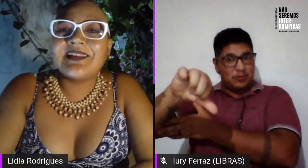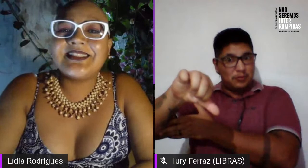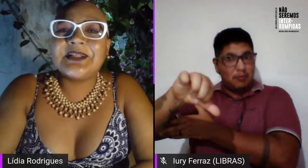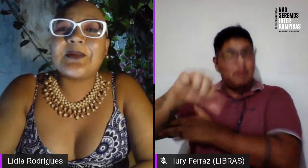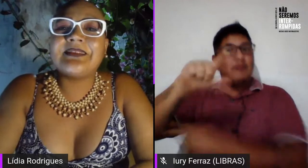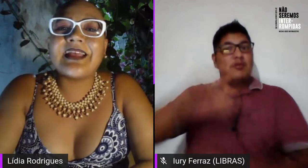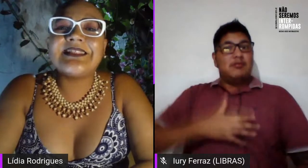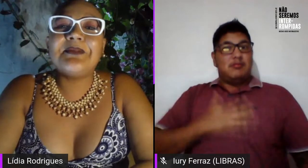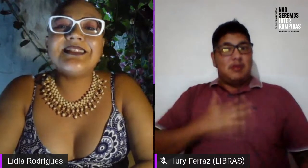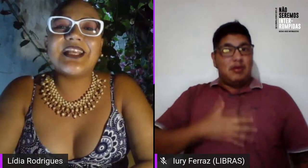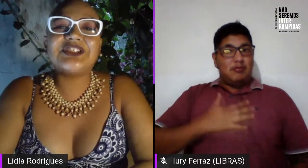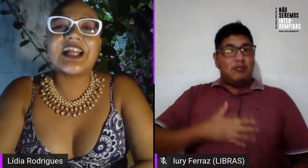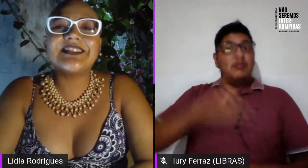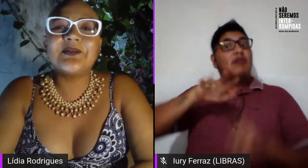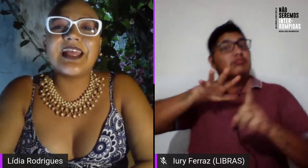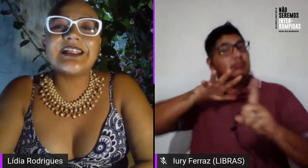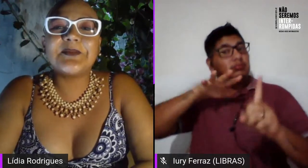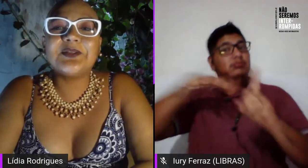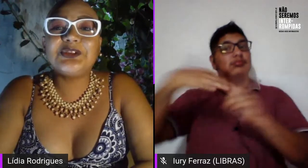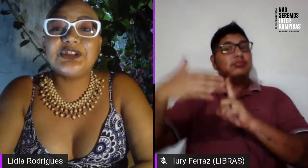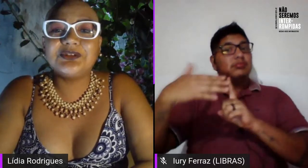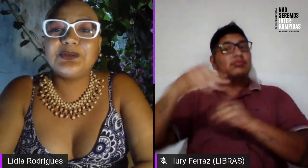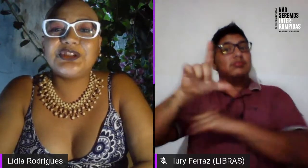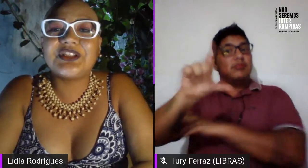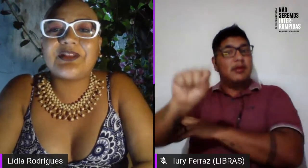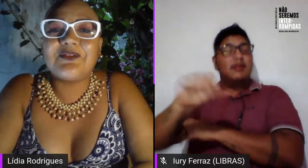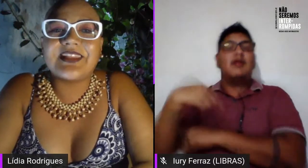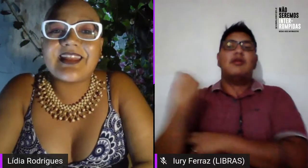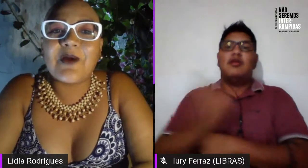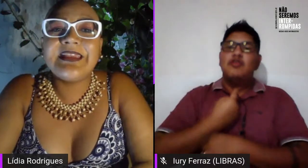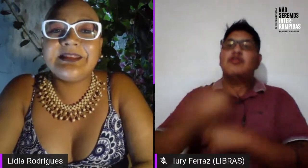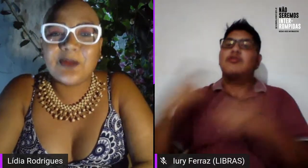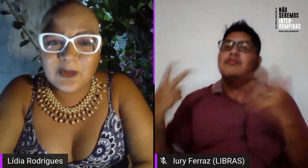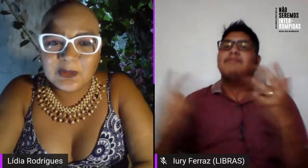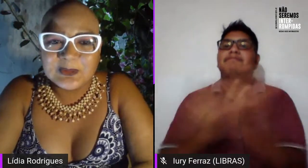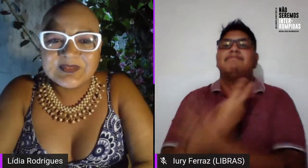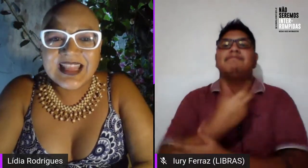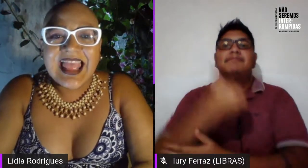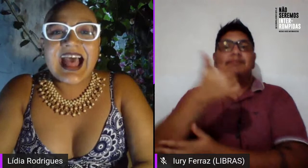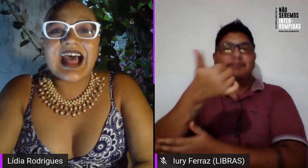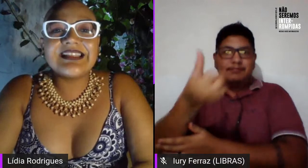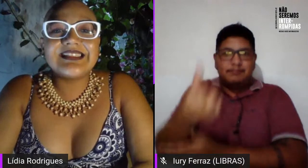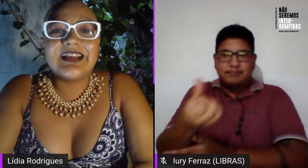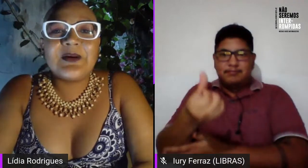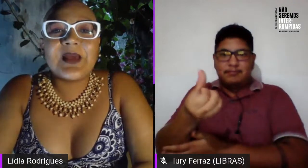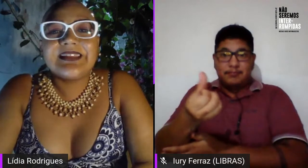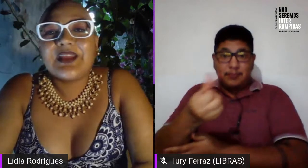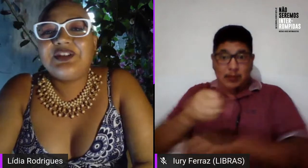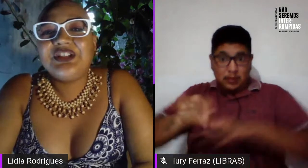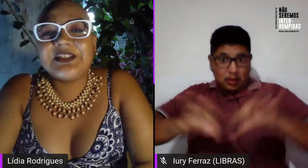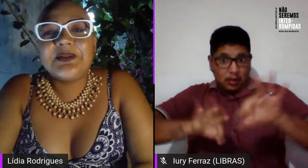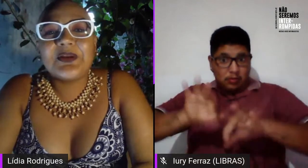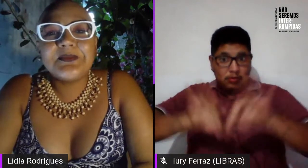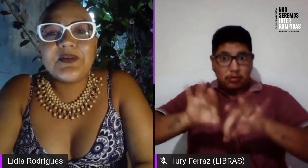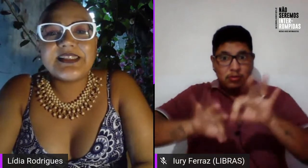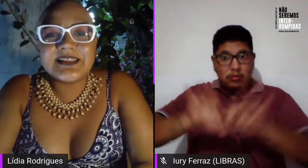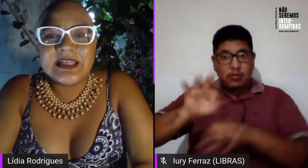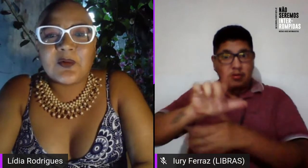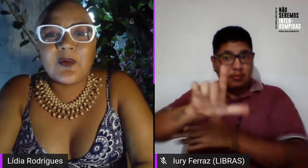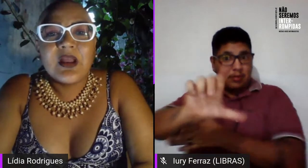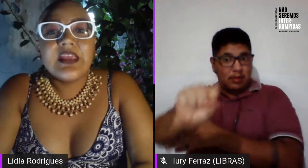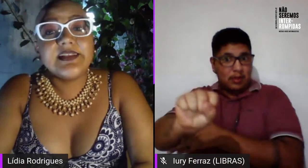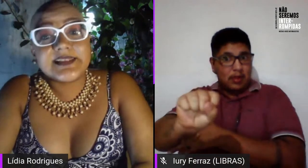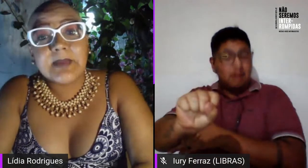nós estamos realizando a 16ª Ação Lésbica do Distrito Federal em Torno. A ação teve início em